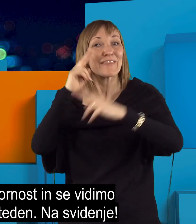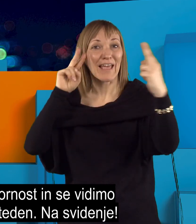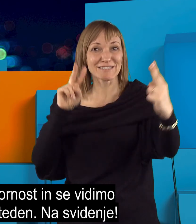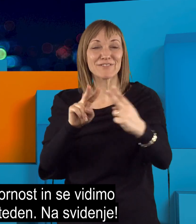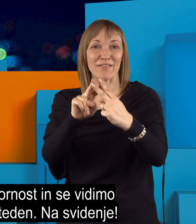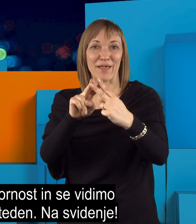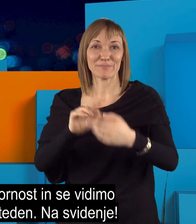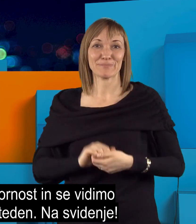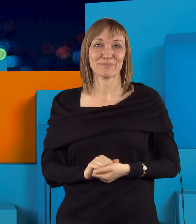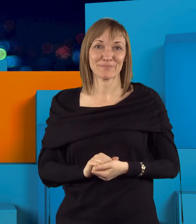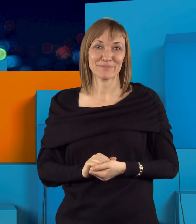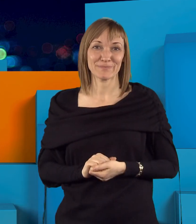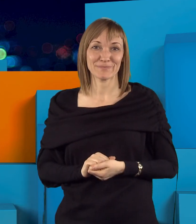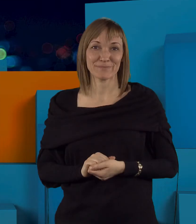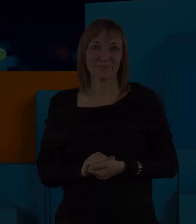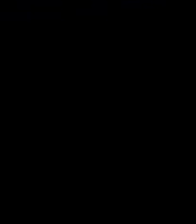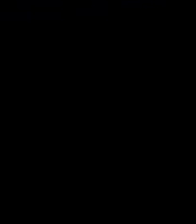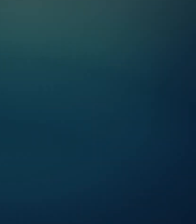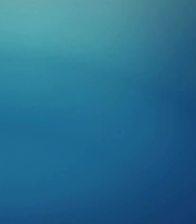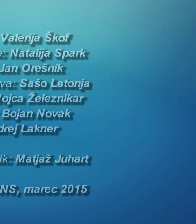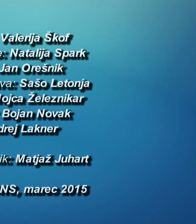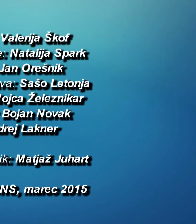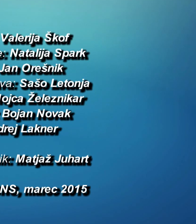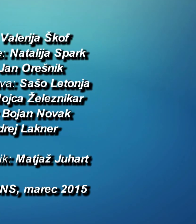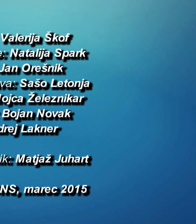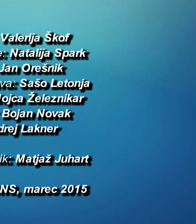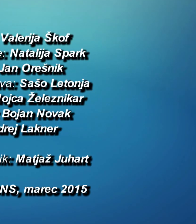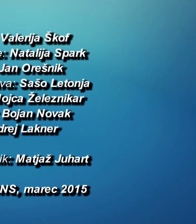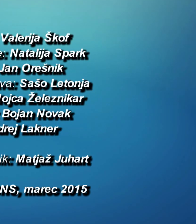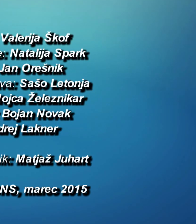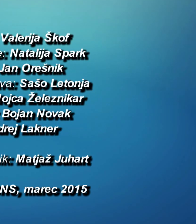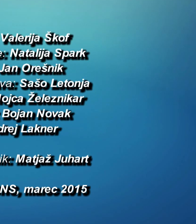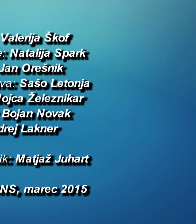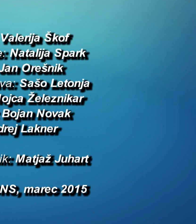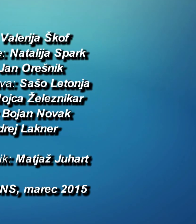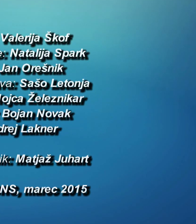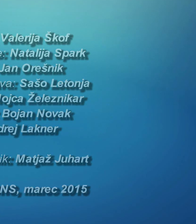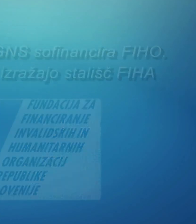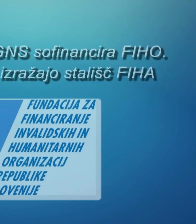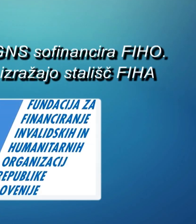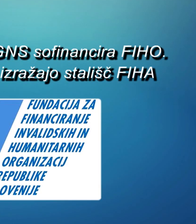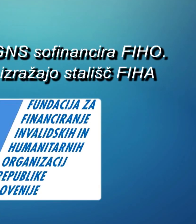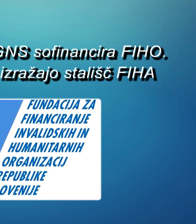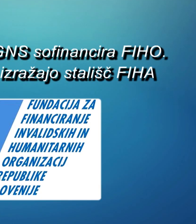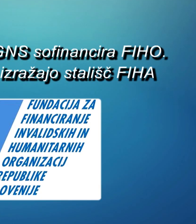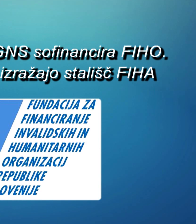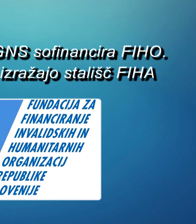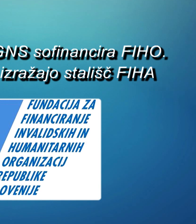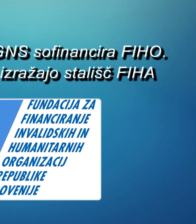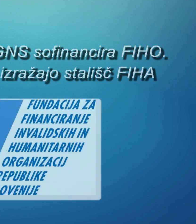Nasvidenje. Hvala lepa za pozornost vidimo ponovno prihodni teden.